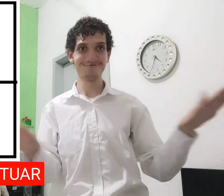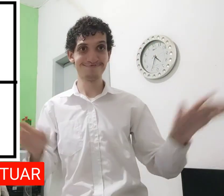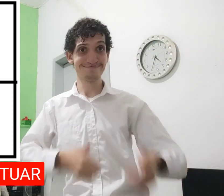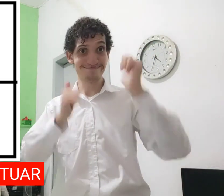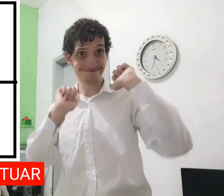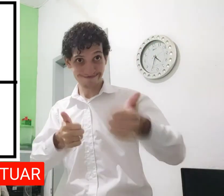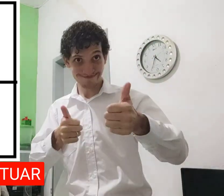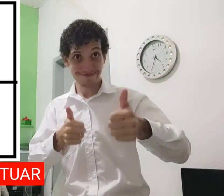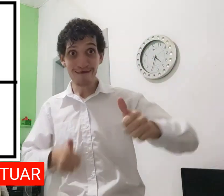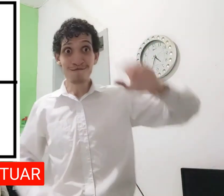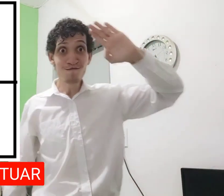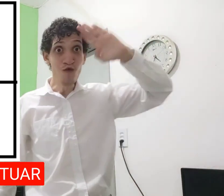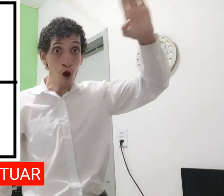você ver e entender só, tá bom?